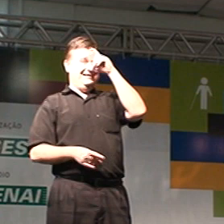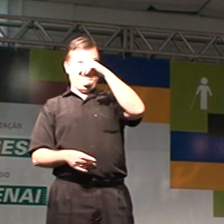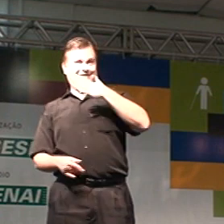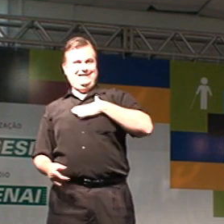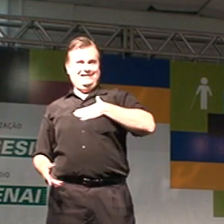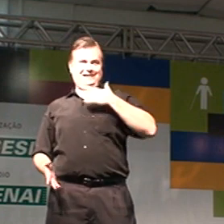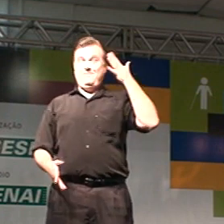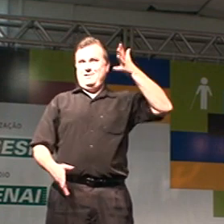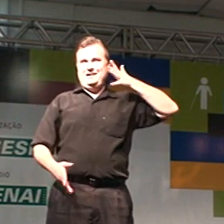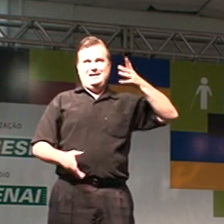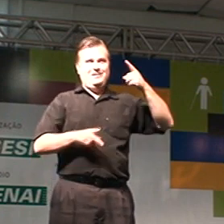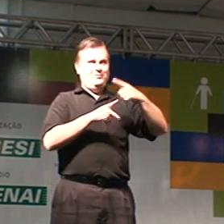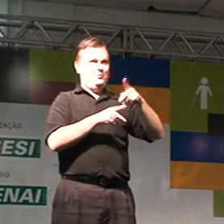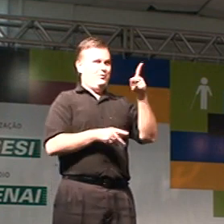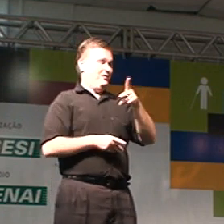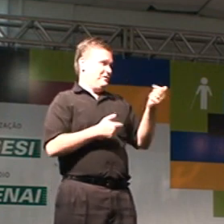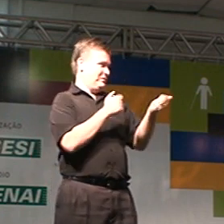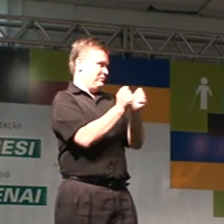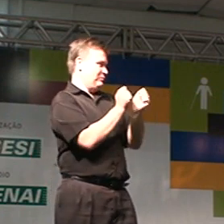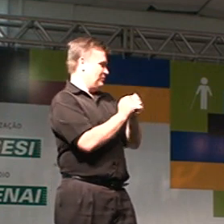Alébrica, com o professor.